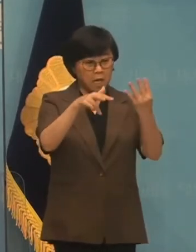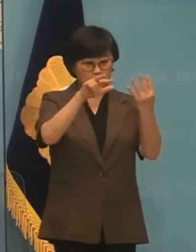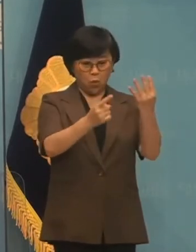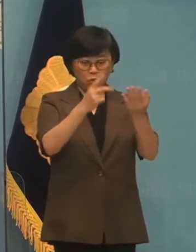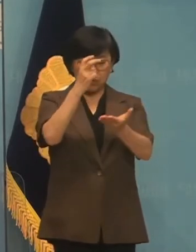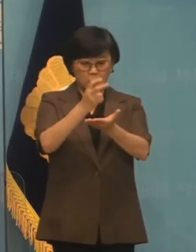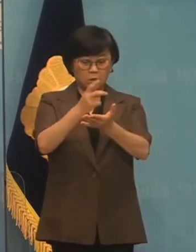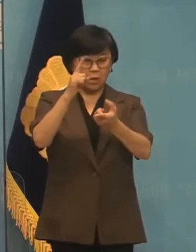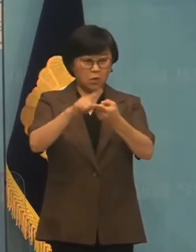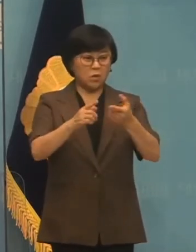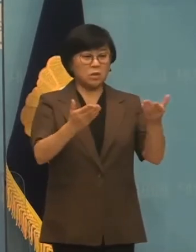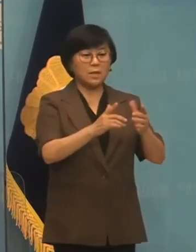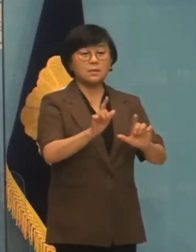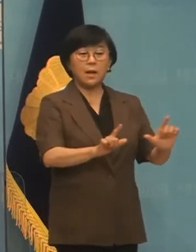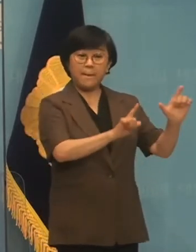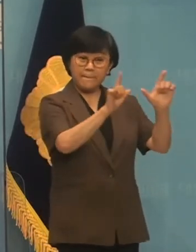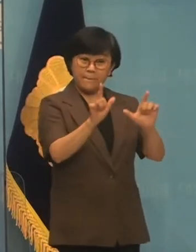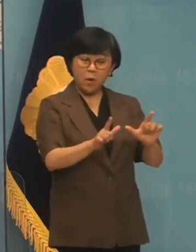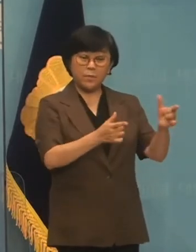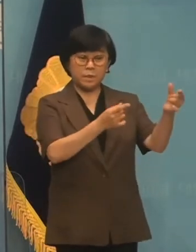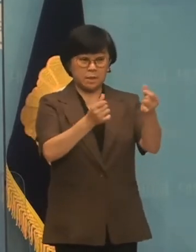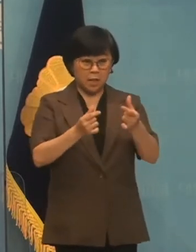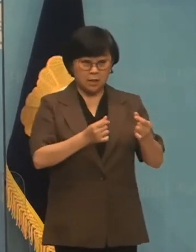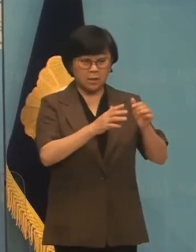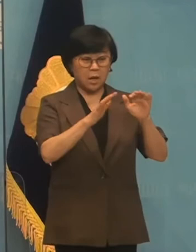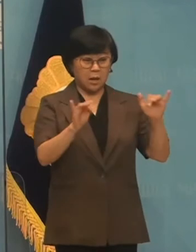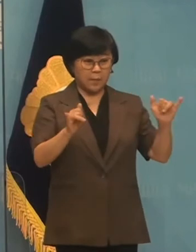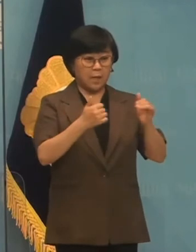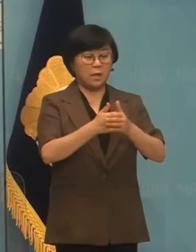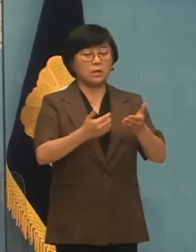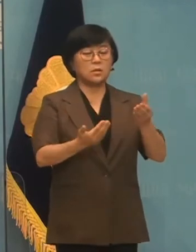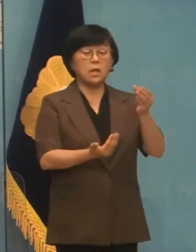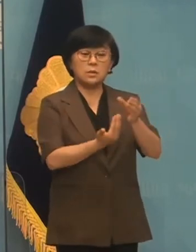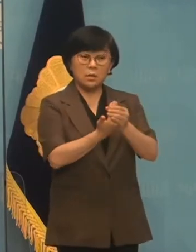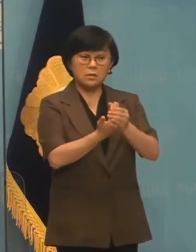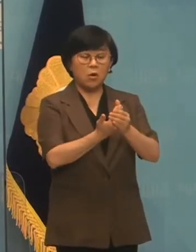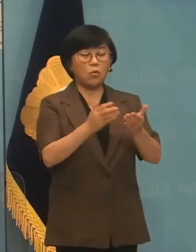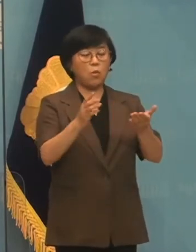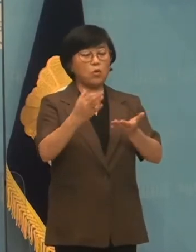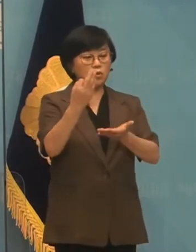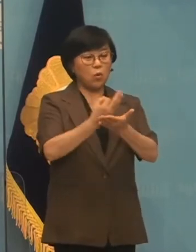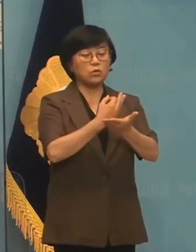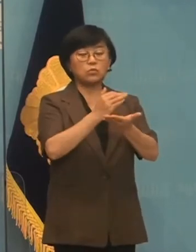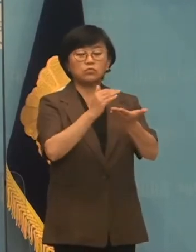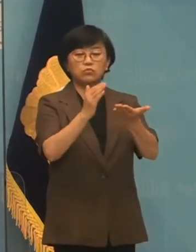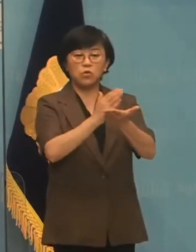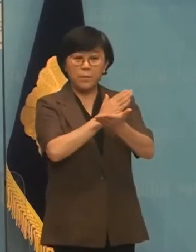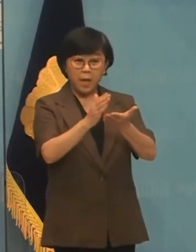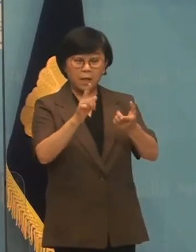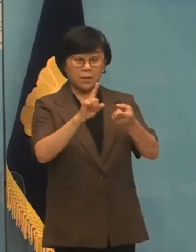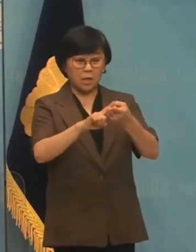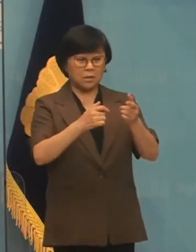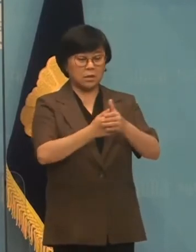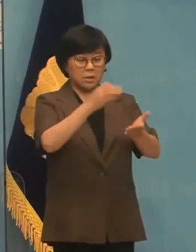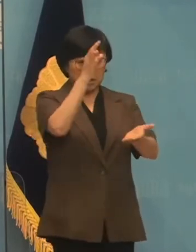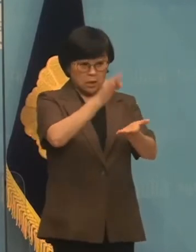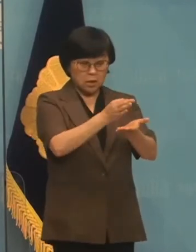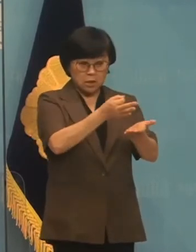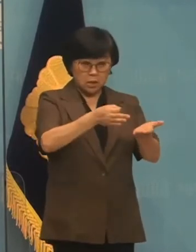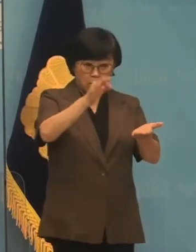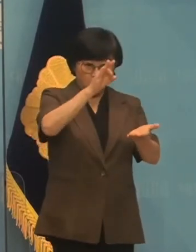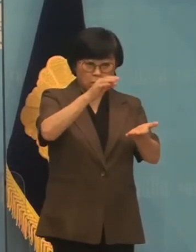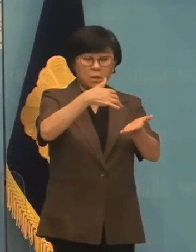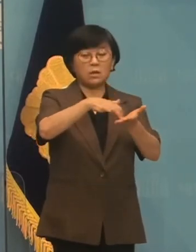노동자 생기비, 유사 노동자임금, 노동생산성, 소득분배율을 적용하여 최저임금 인상품을